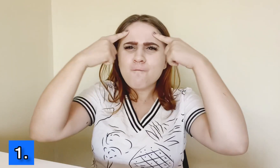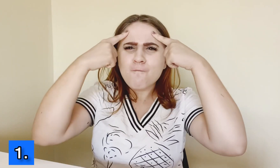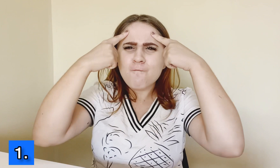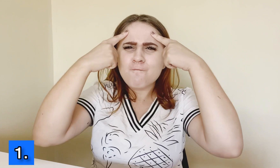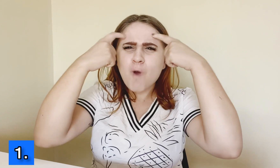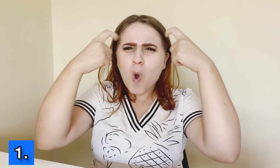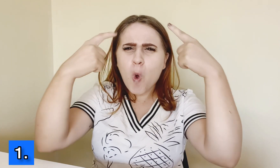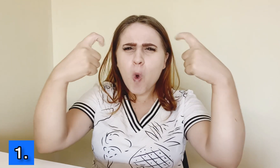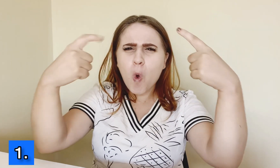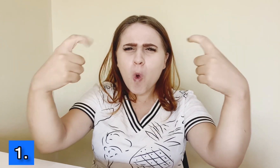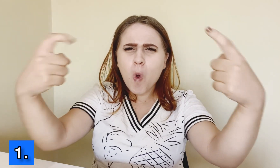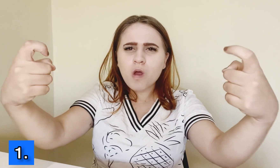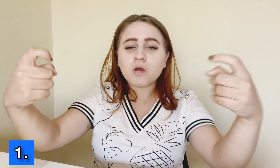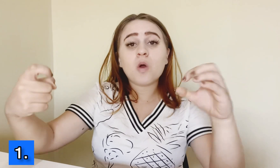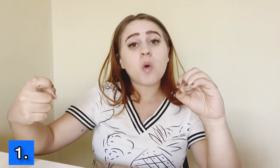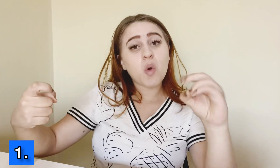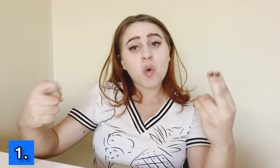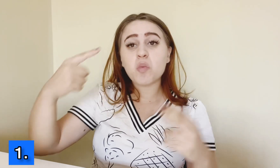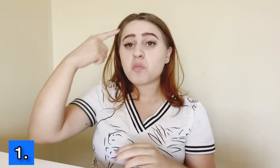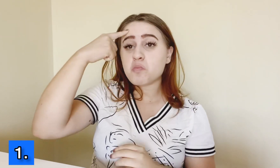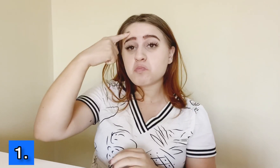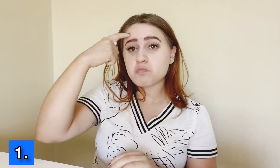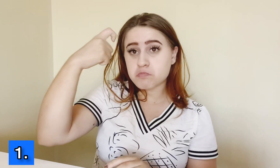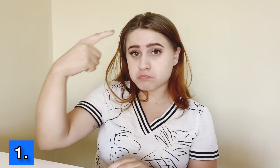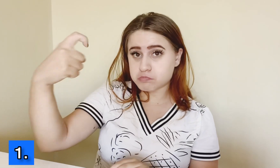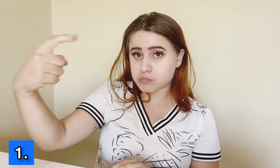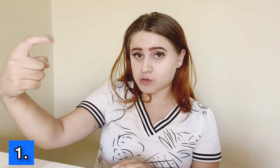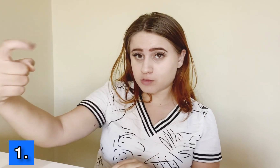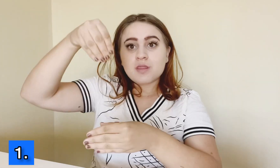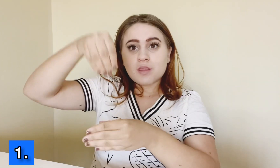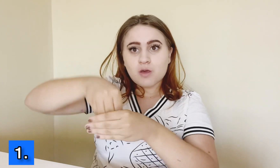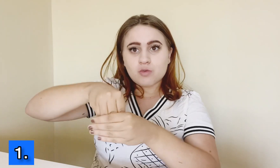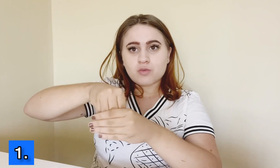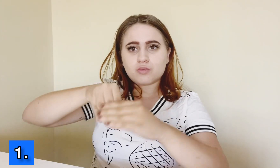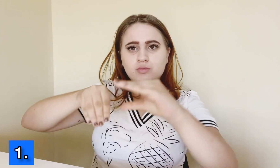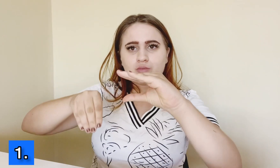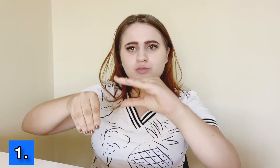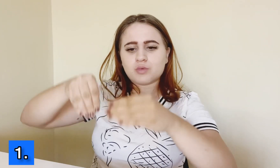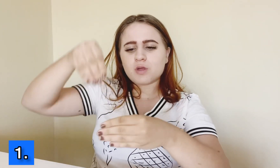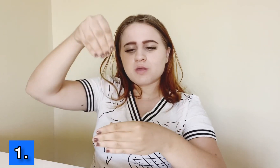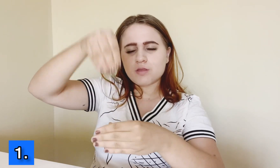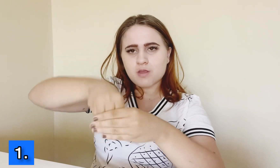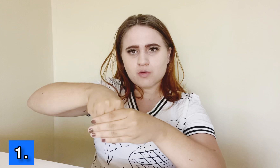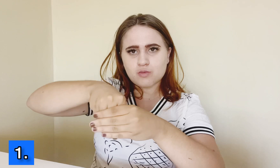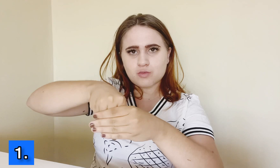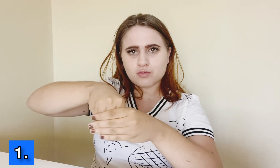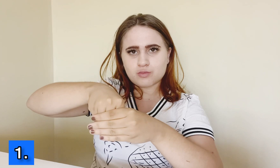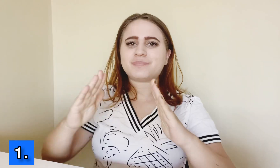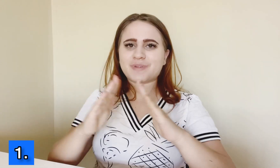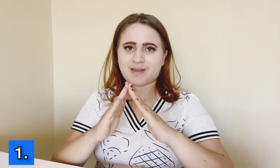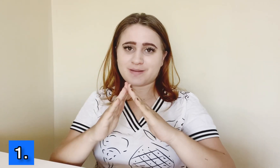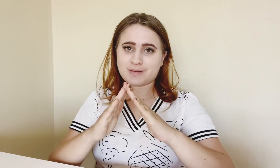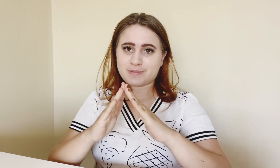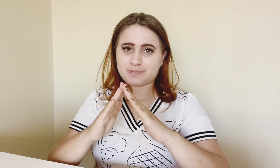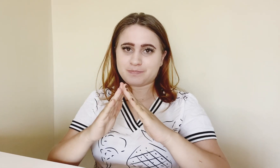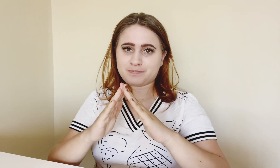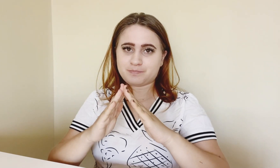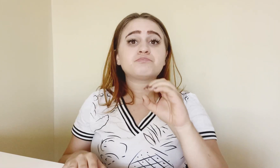Violência ou violência dentro de casa